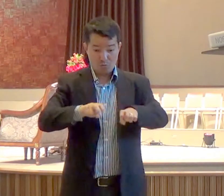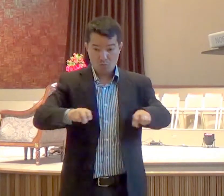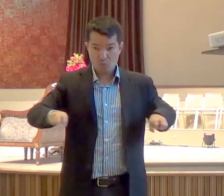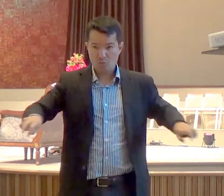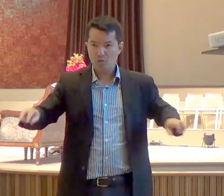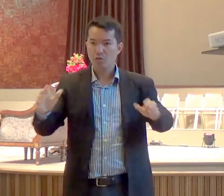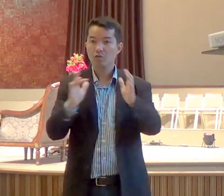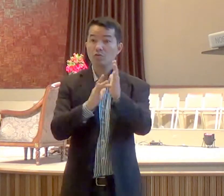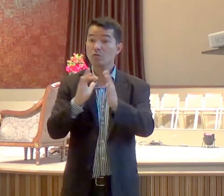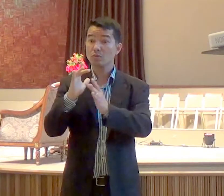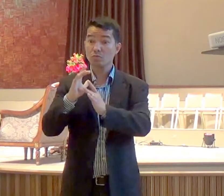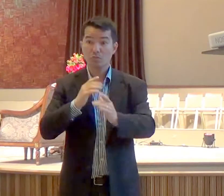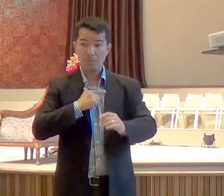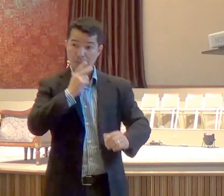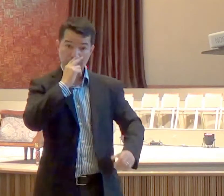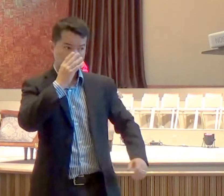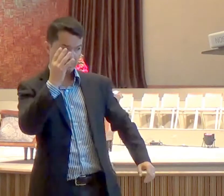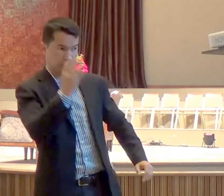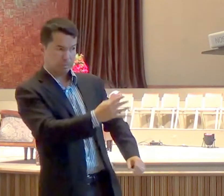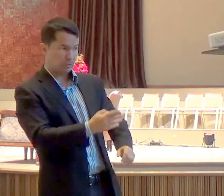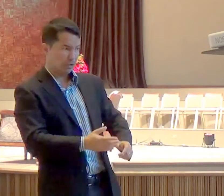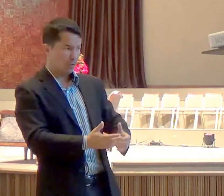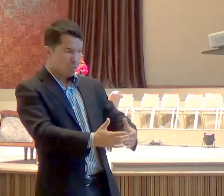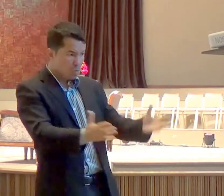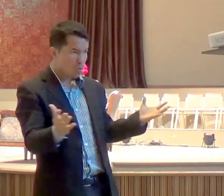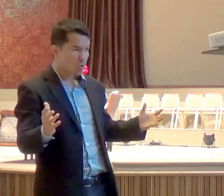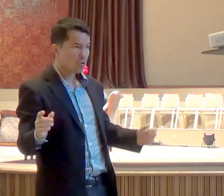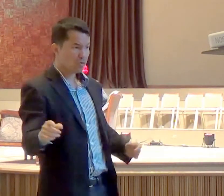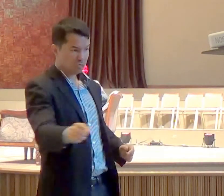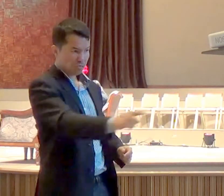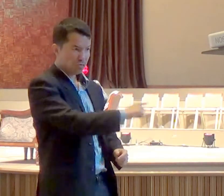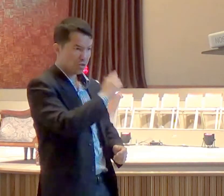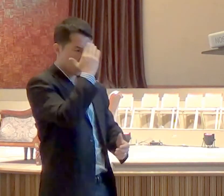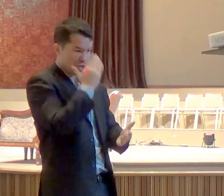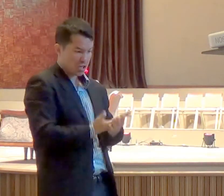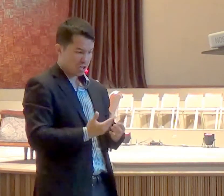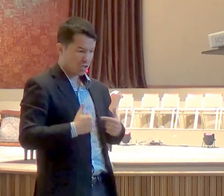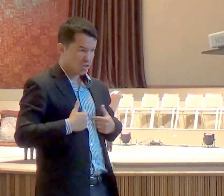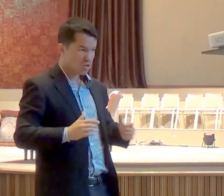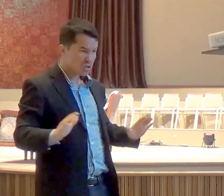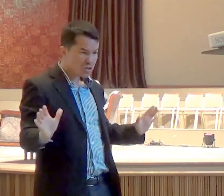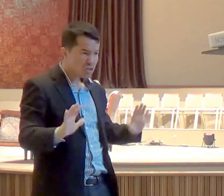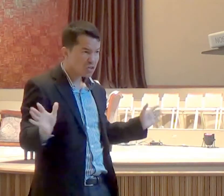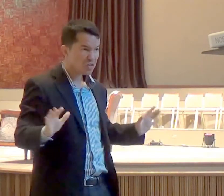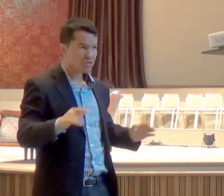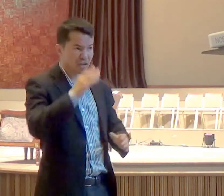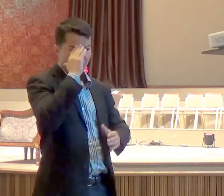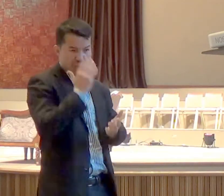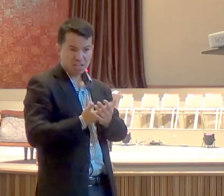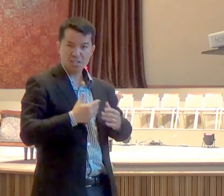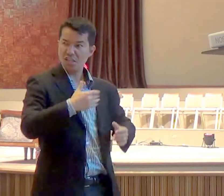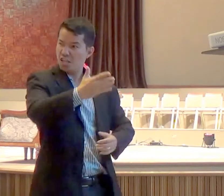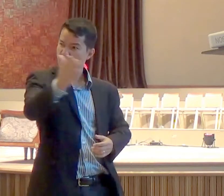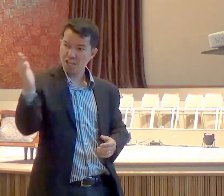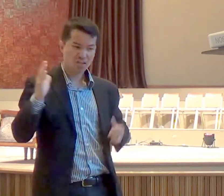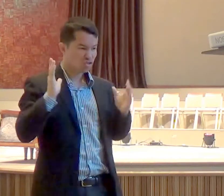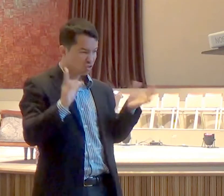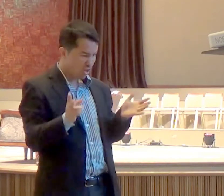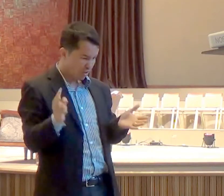incredulidade e dureza de coração, porque não deram crédito aos que o tinham visto já ressuscitado, e